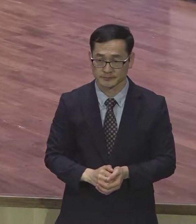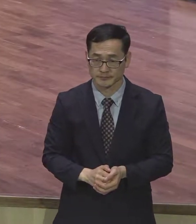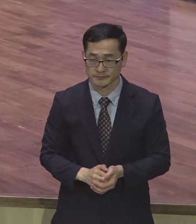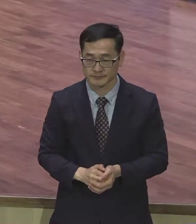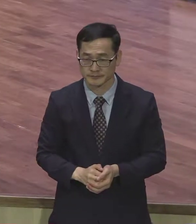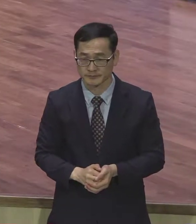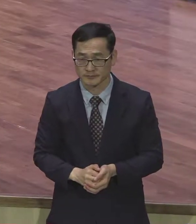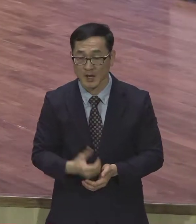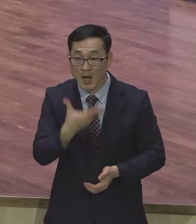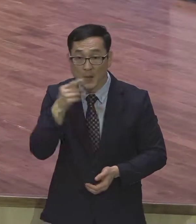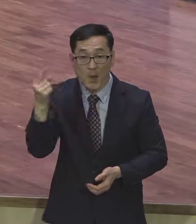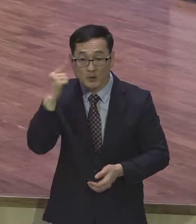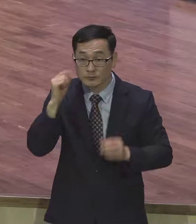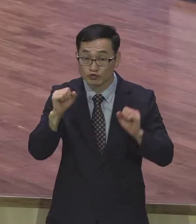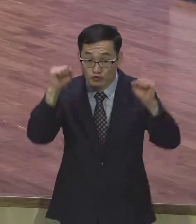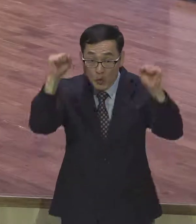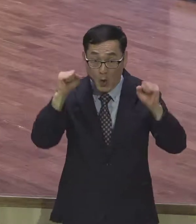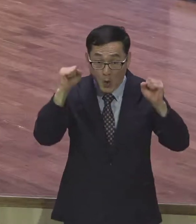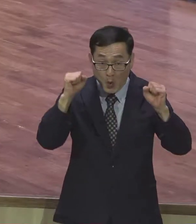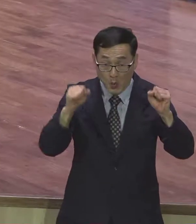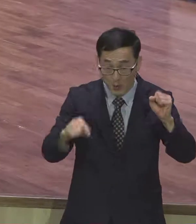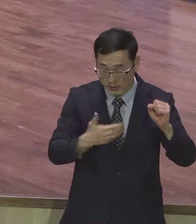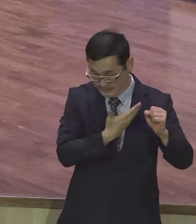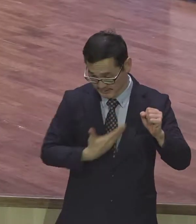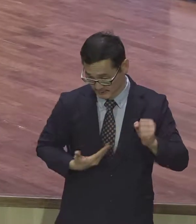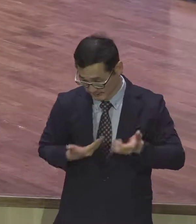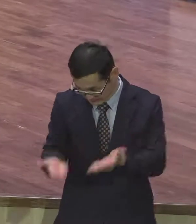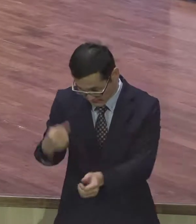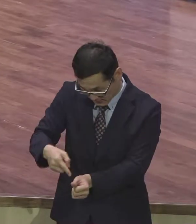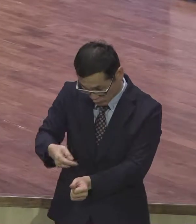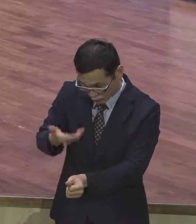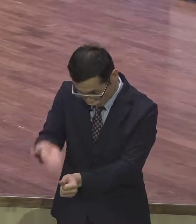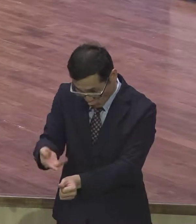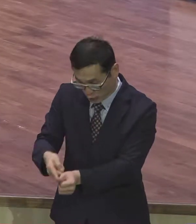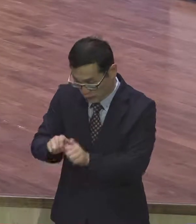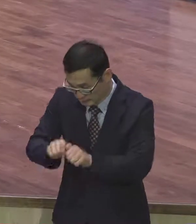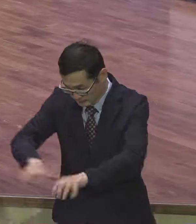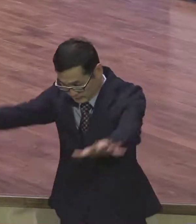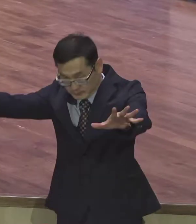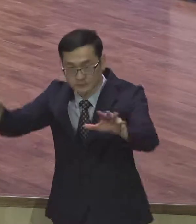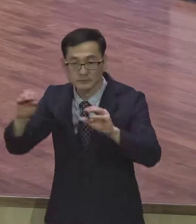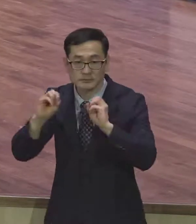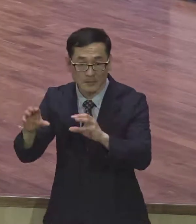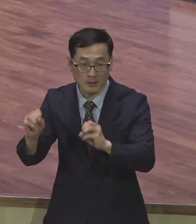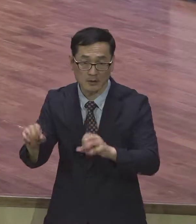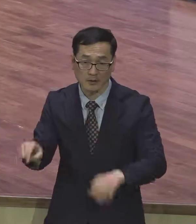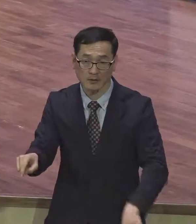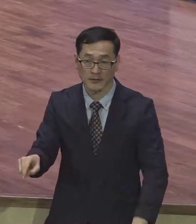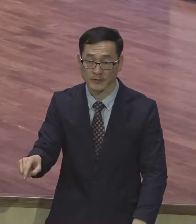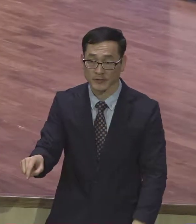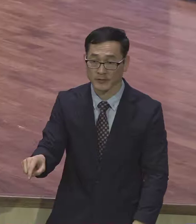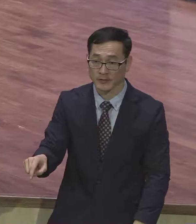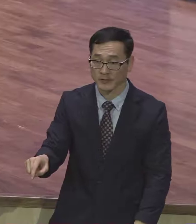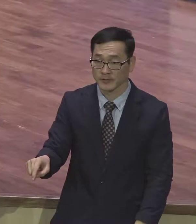후대에게 제대로 전달하고 지역민족 세계로 확산시켜 나가는 것이 아웃소싱 이 영적인 아웃소싱